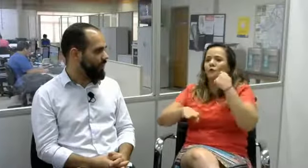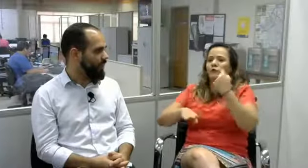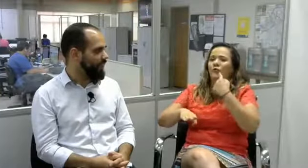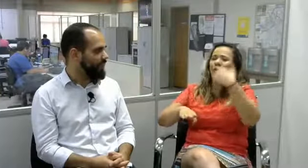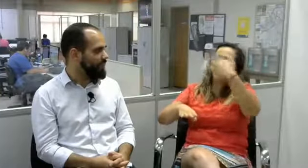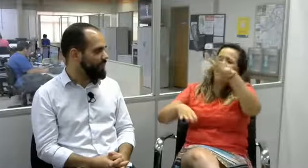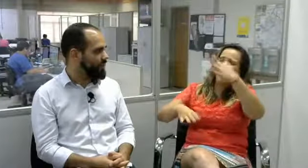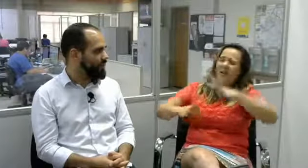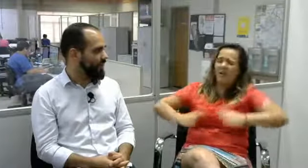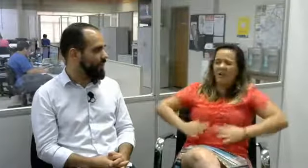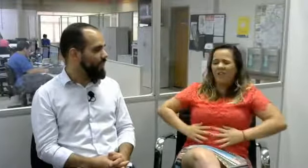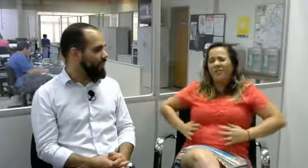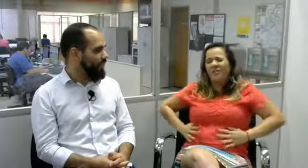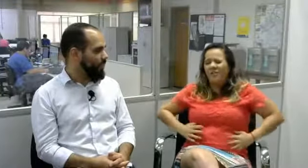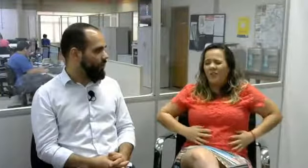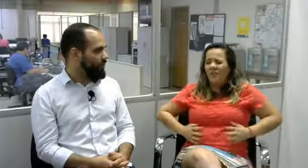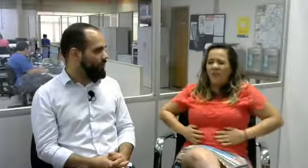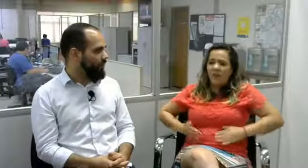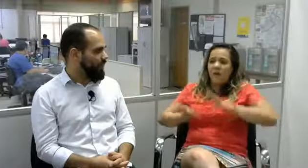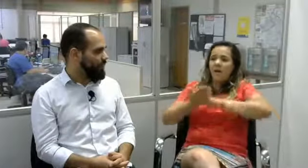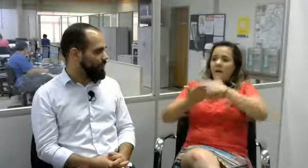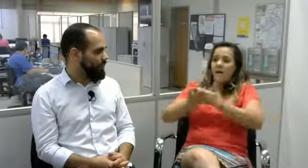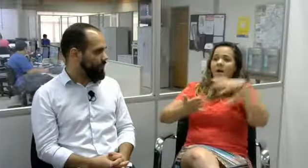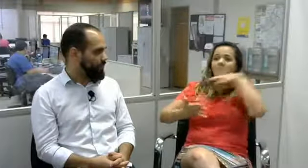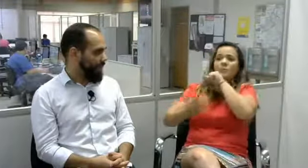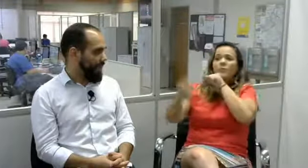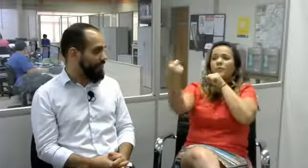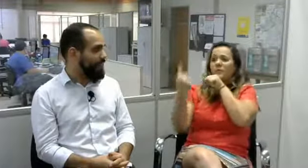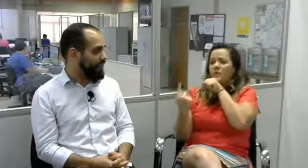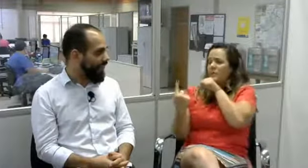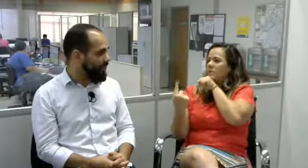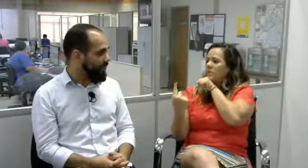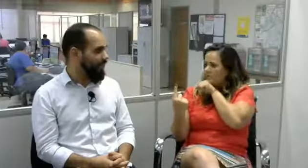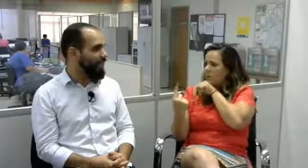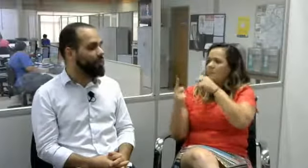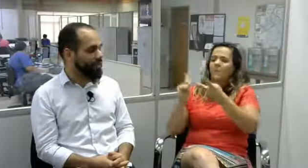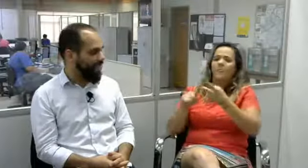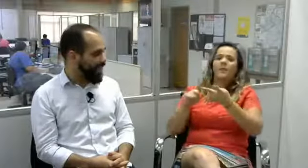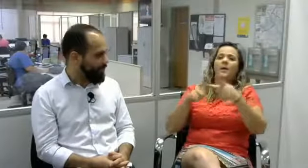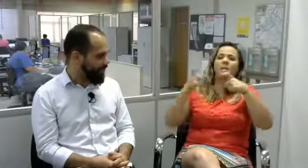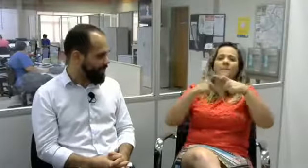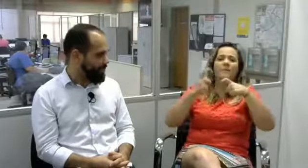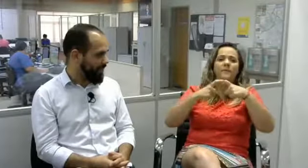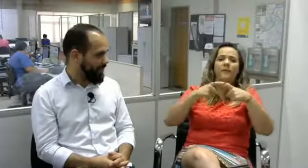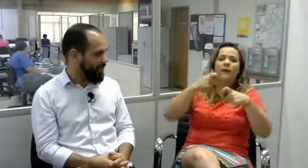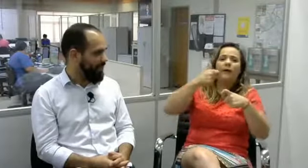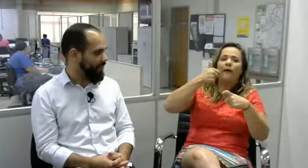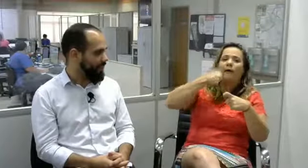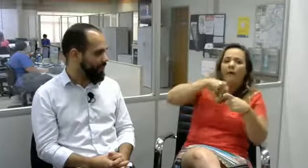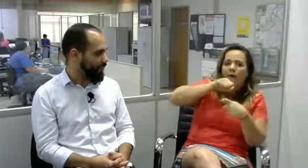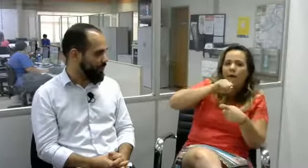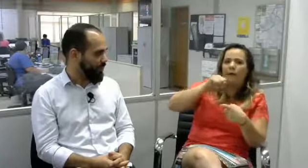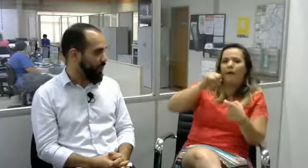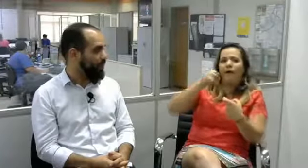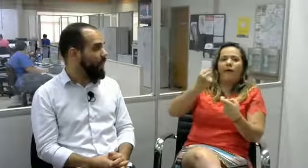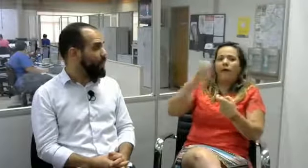ainda não existem. Então, é necessário que tenham intérprete nas empresas para atender esse profissional. Os